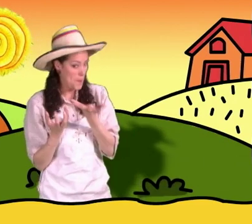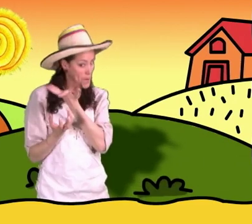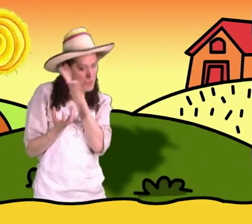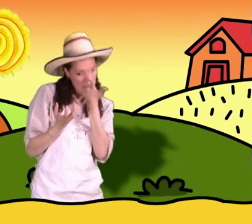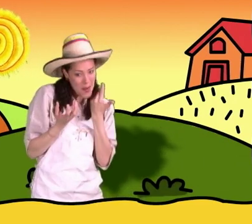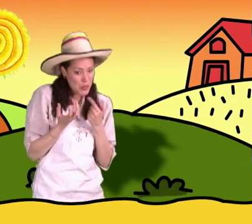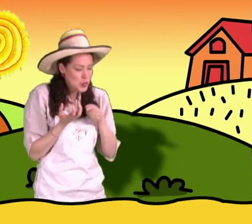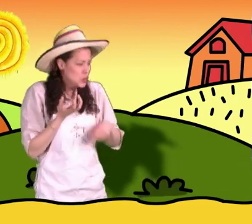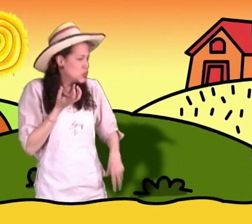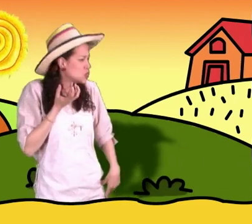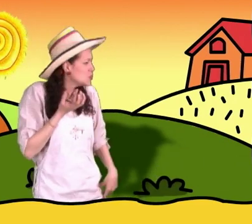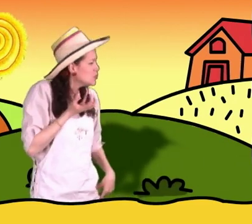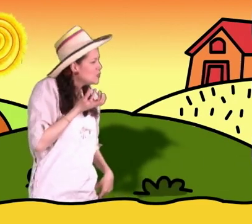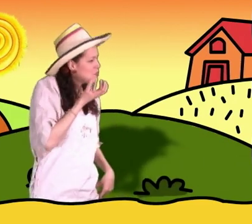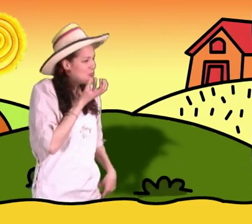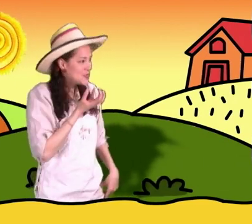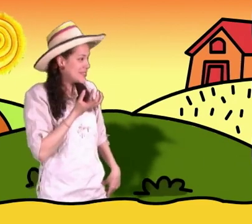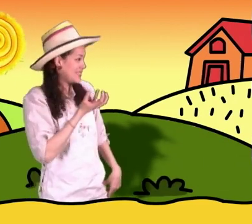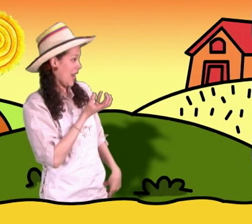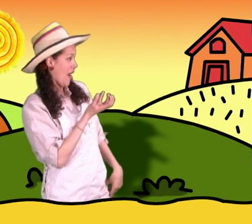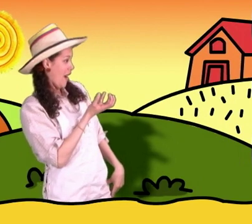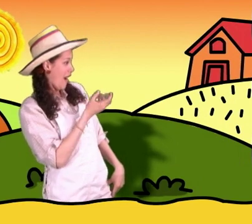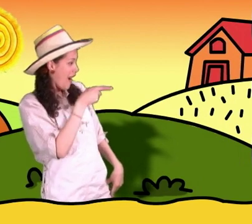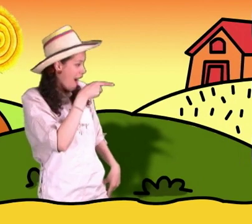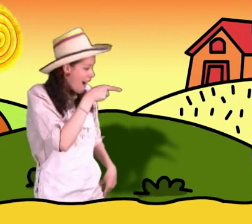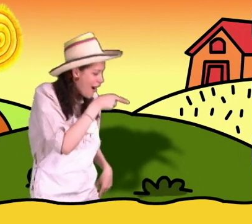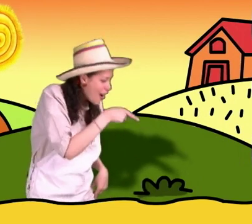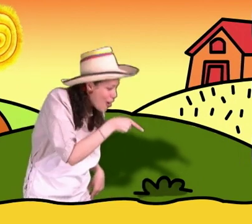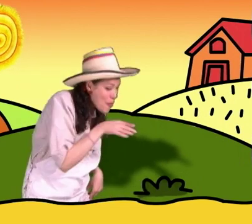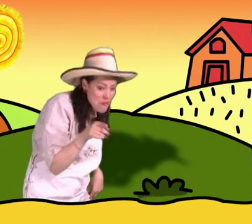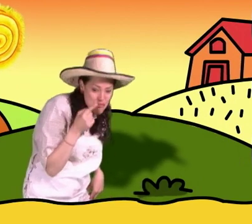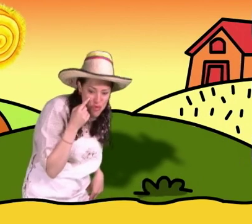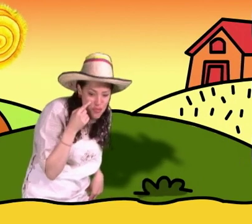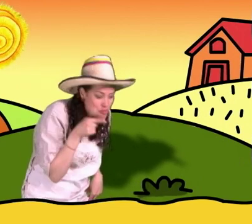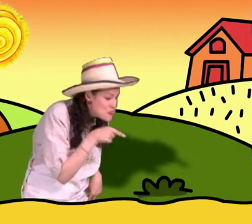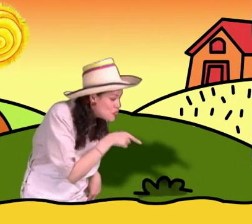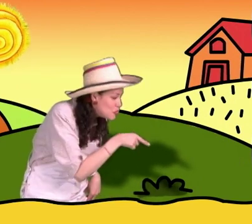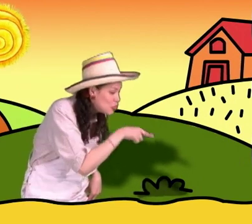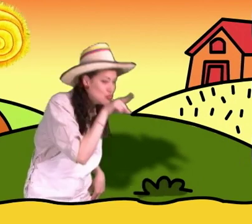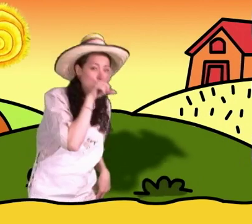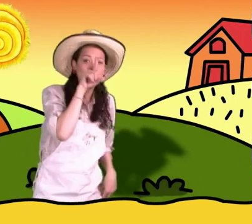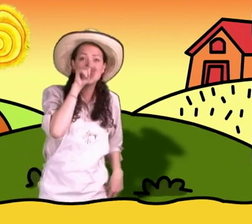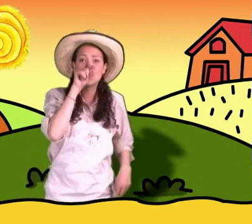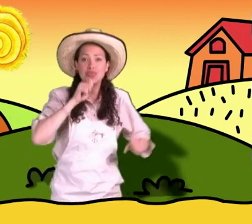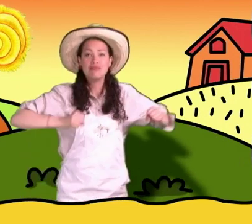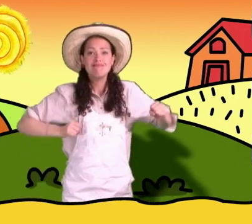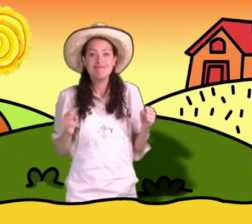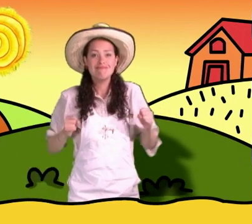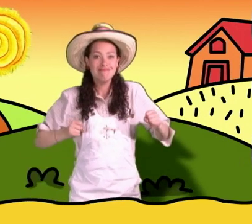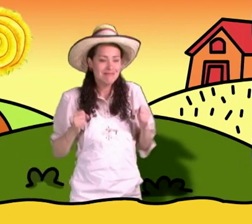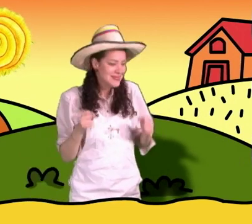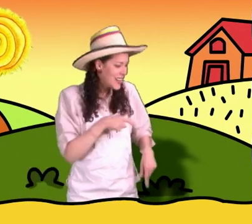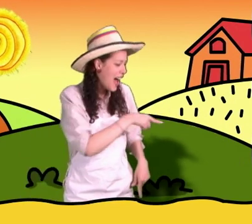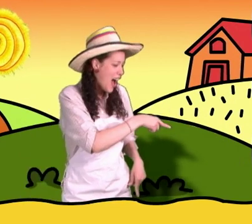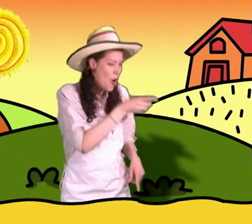tenemos ubicados los diferentes animales que encontramos. Empecemos por aquí. Miren, encontramos las gallinas.